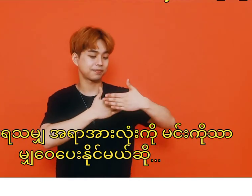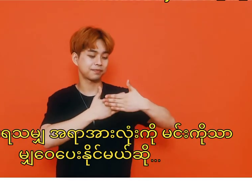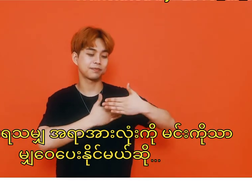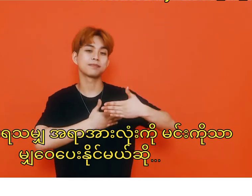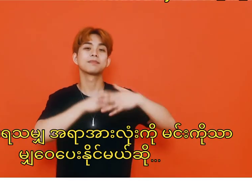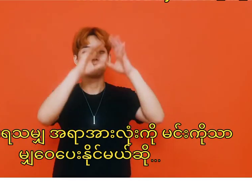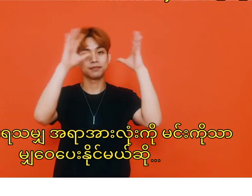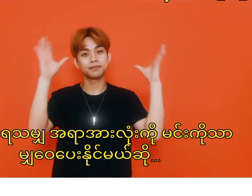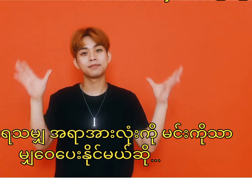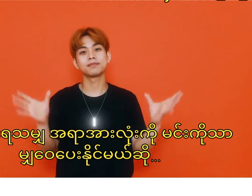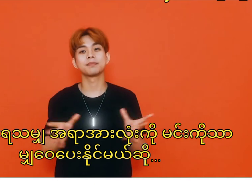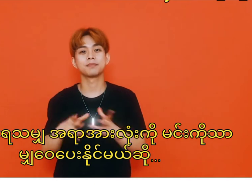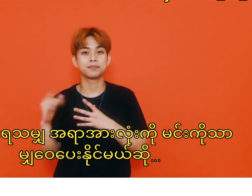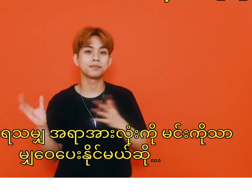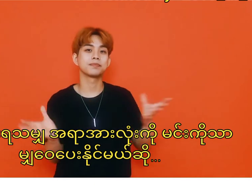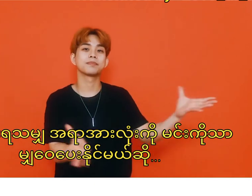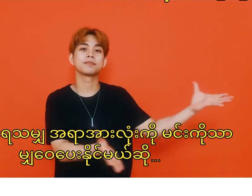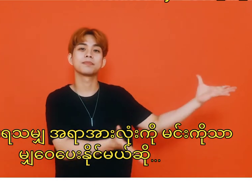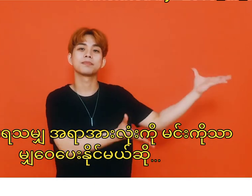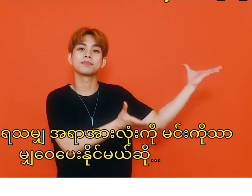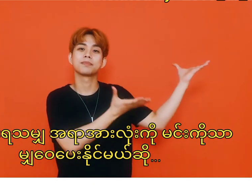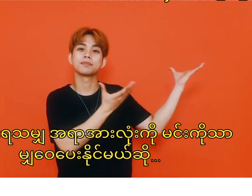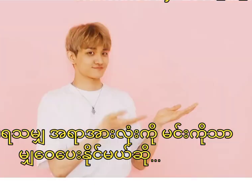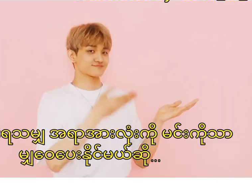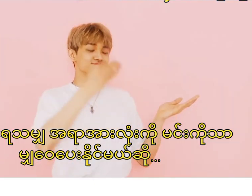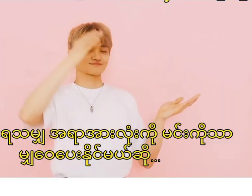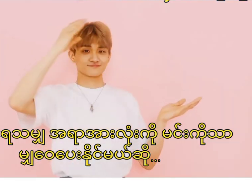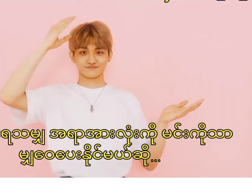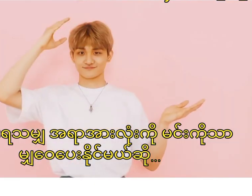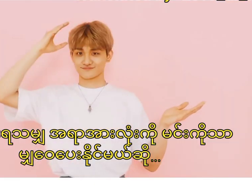모든 걸 너에게 줄 수 있다면